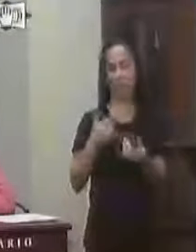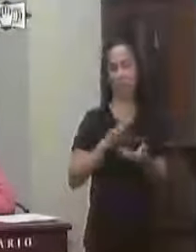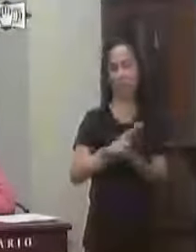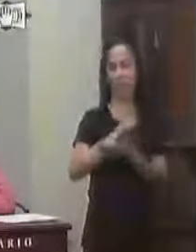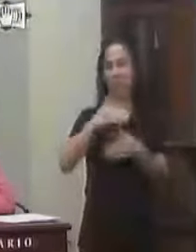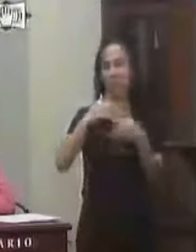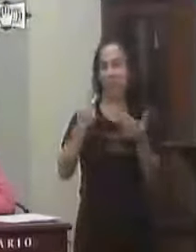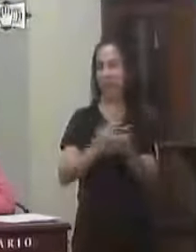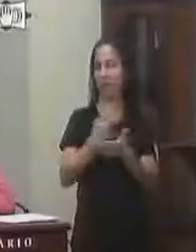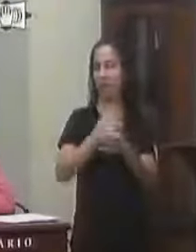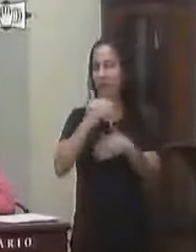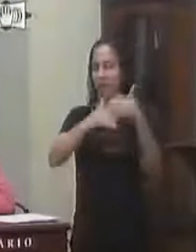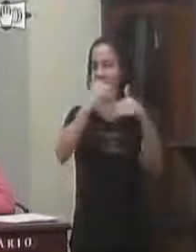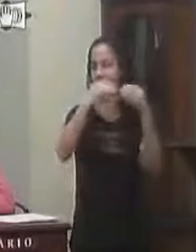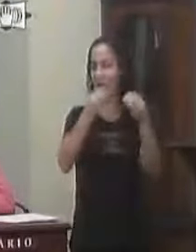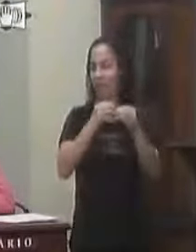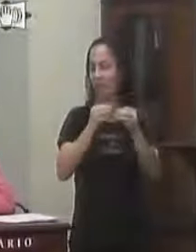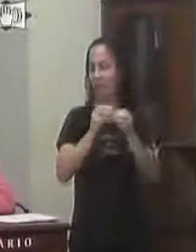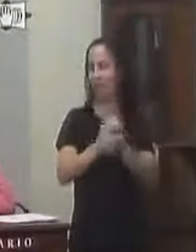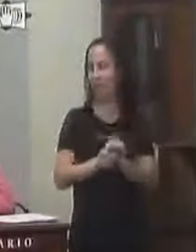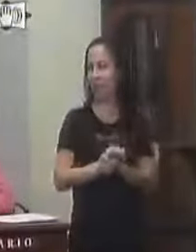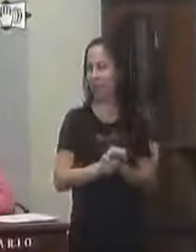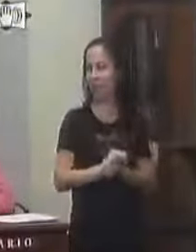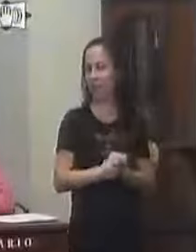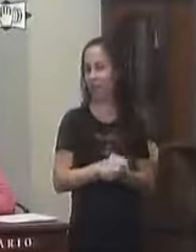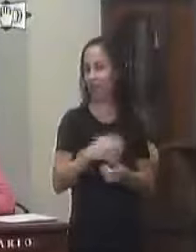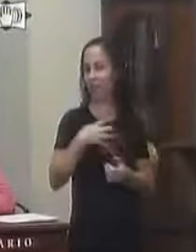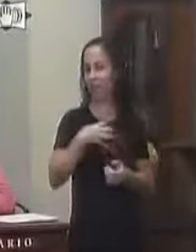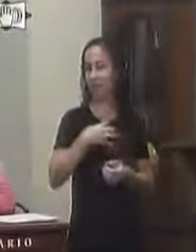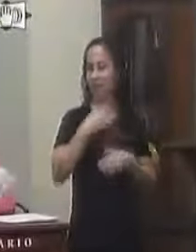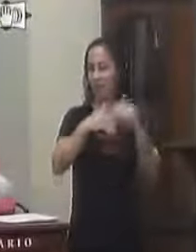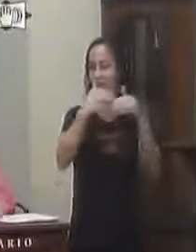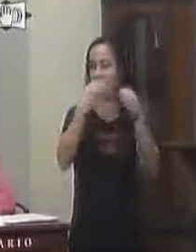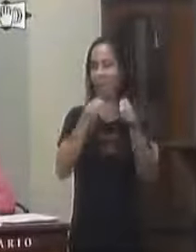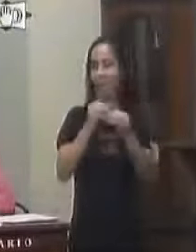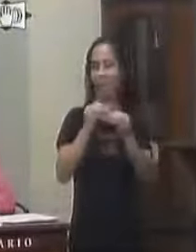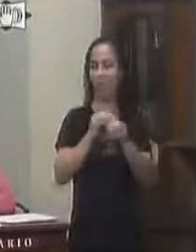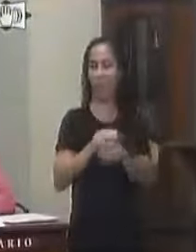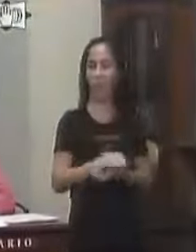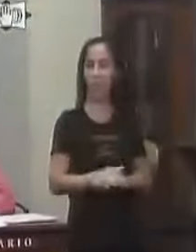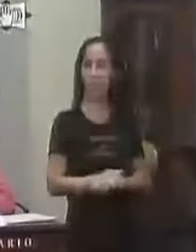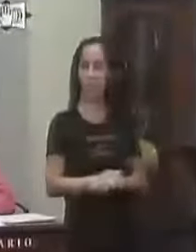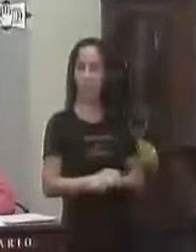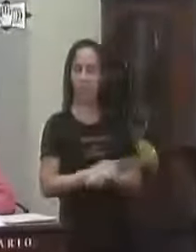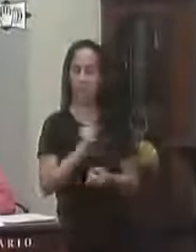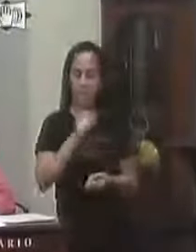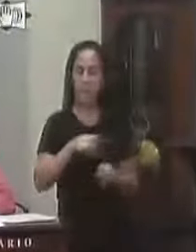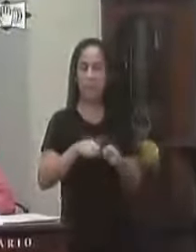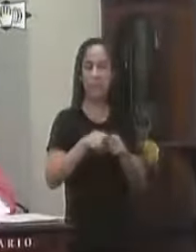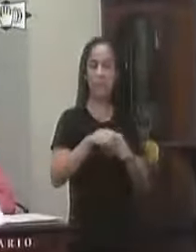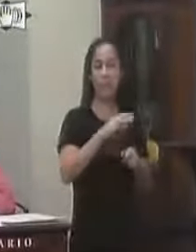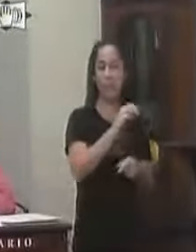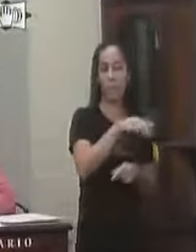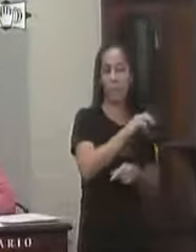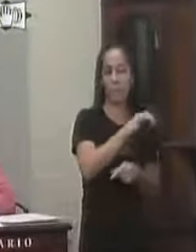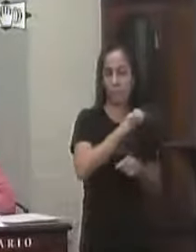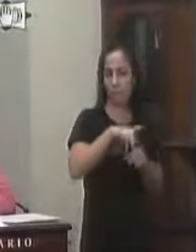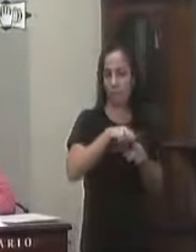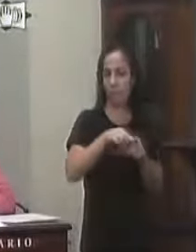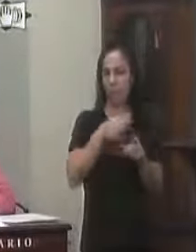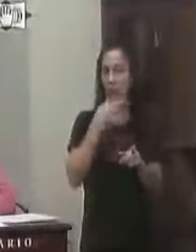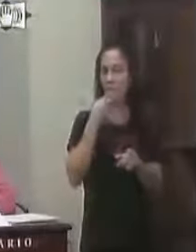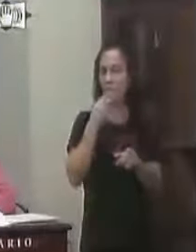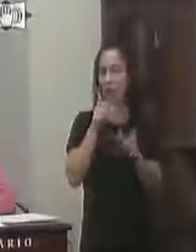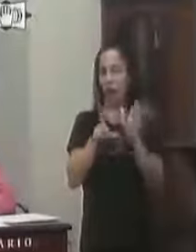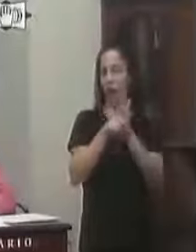Dispondo Artigo 60 Parágrafo 1º Do Regimento Interno Merecendo-se regular Tramitação E aprovação Quanto ao aspecto Material Manifesta também Pela